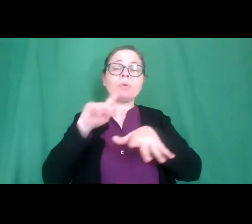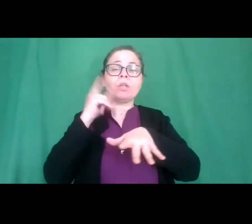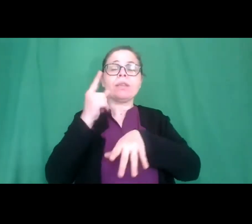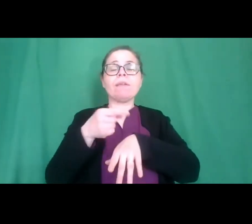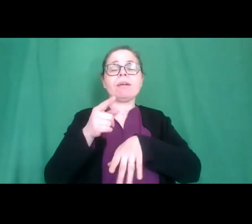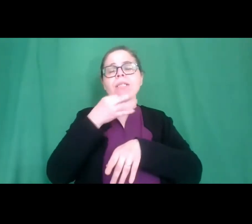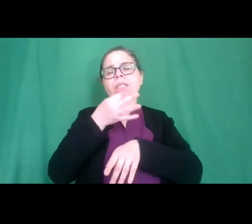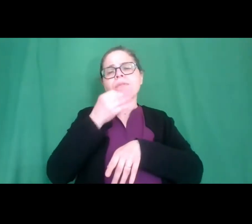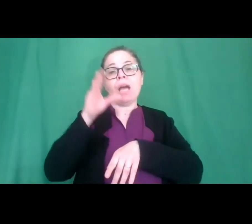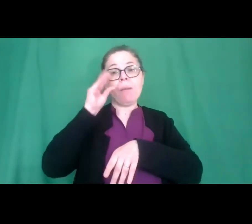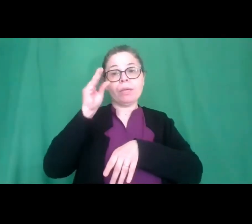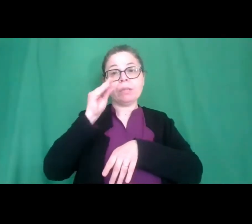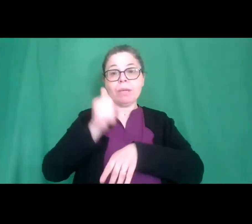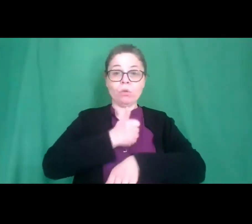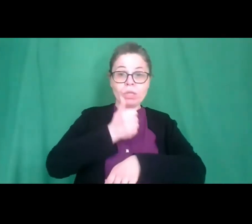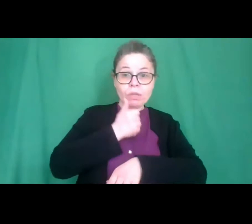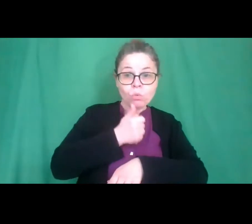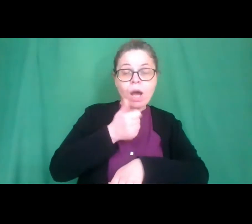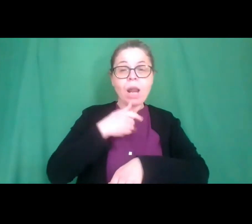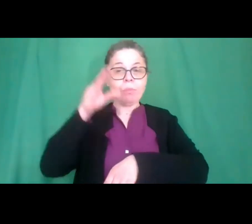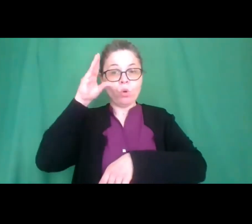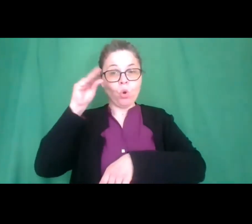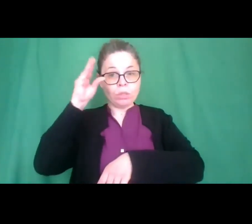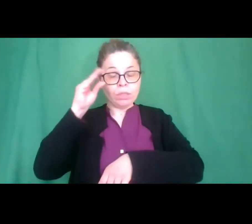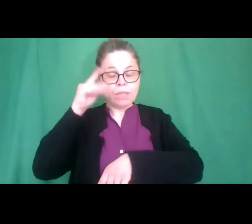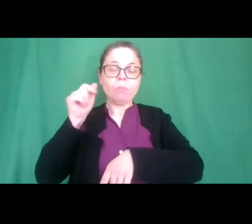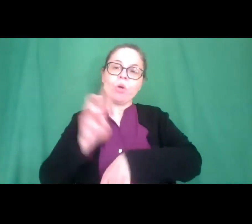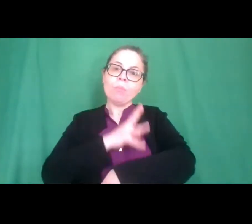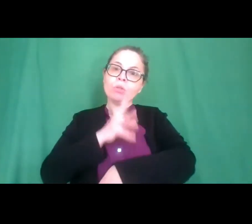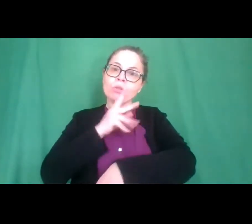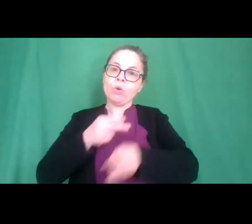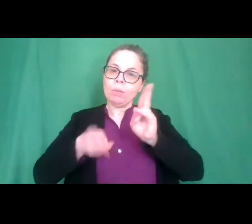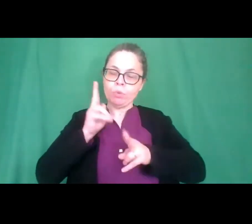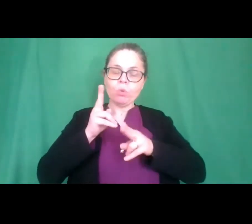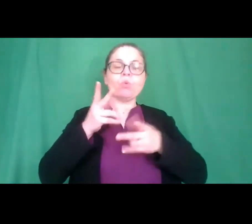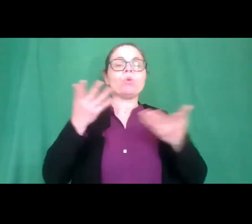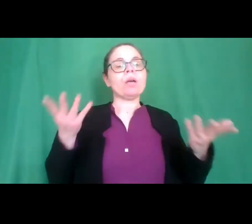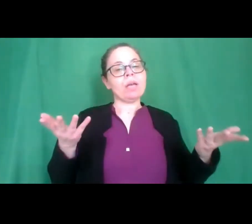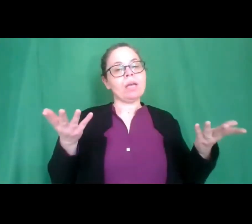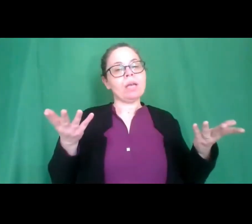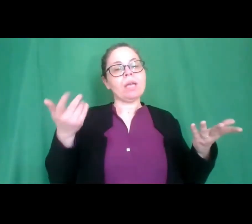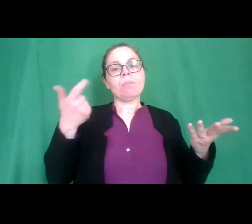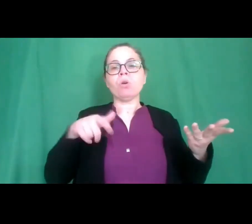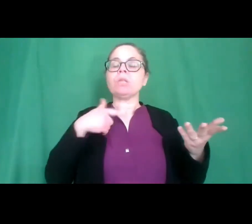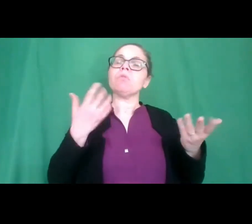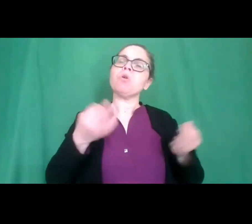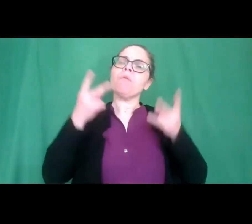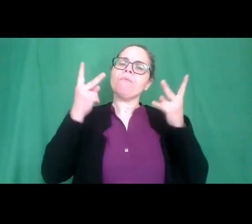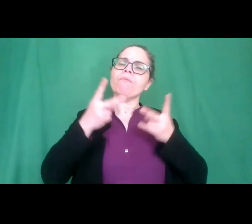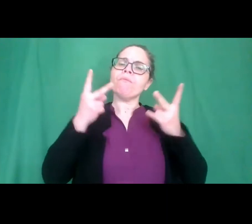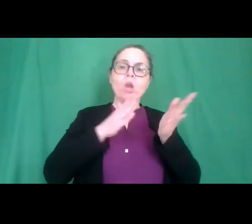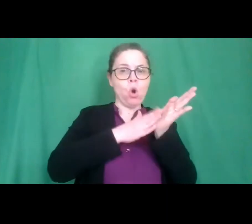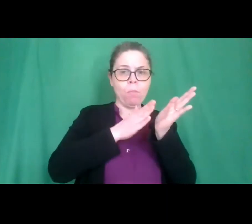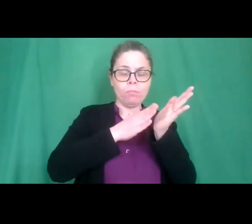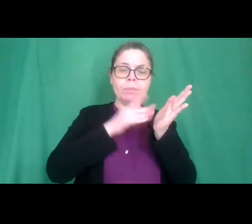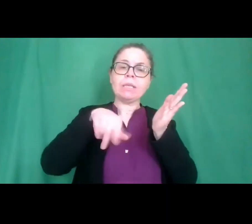coinvolgimento sul piano fisico cognitivo ed emozionale. Per questo rivolgo un plauso sincero per tutte